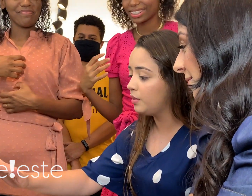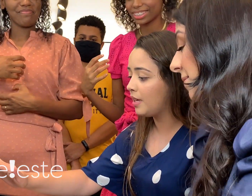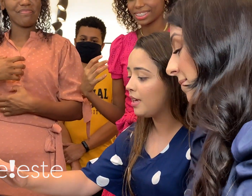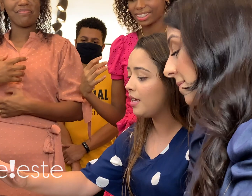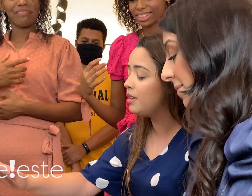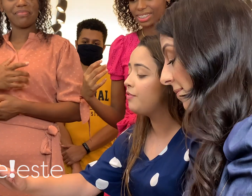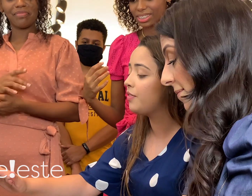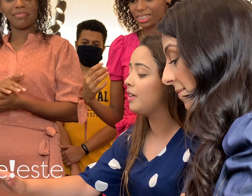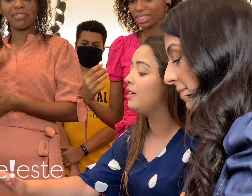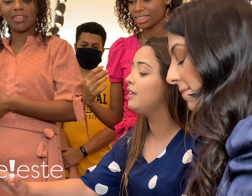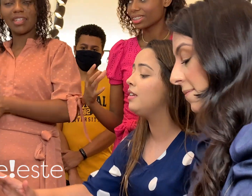Enfim